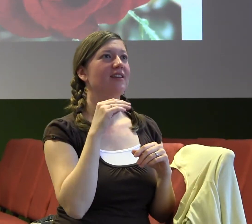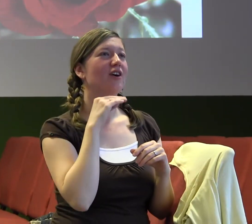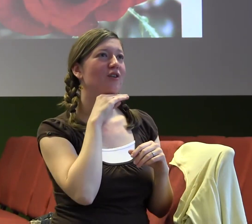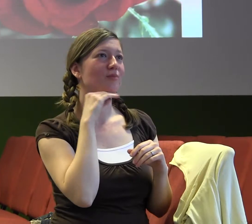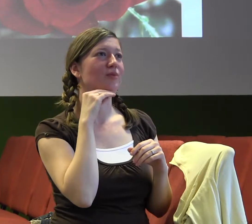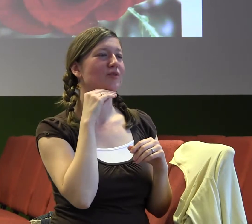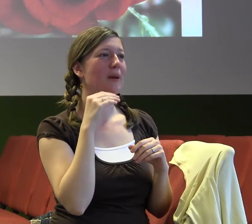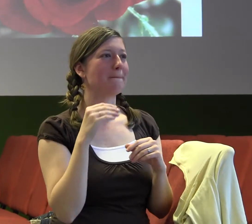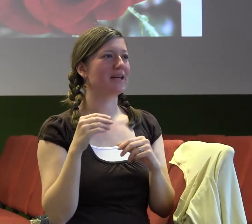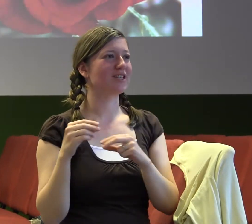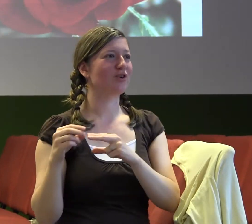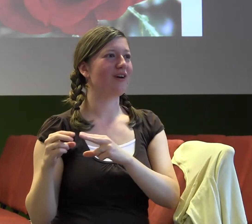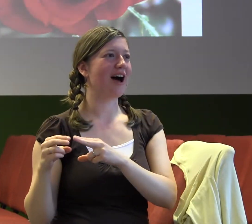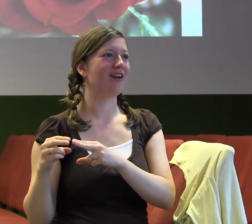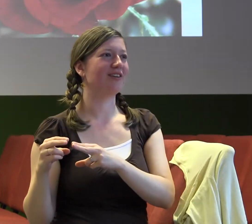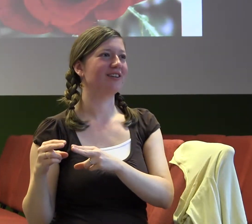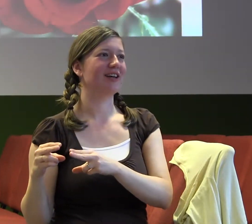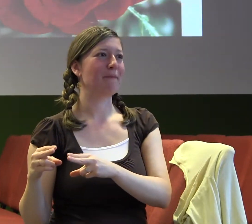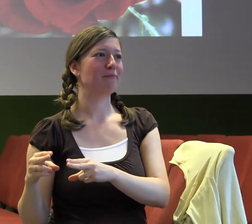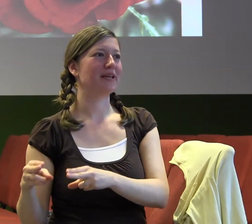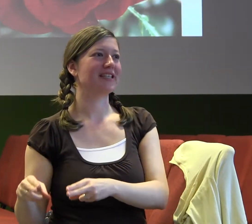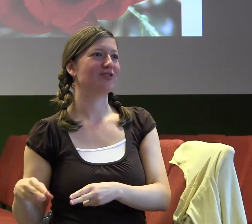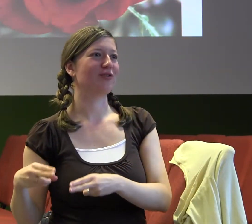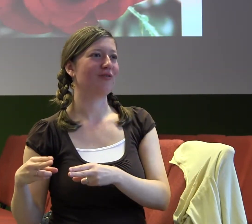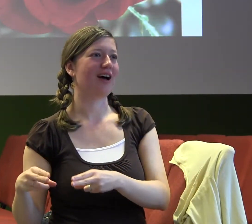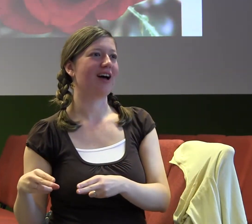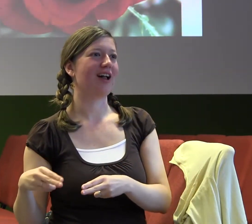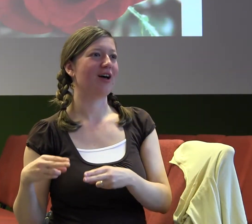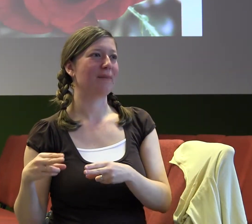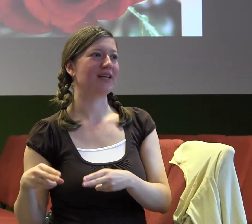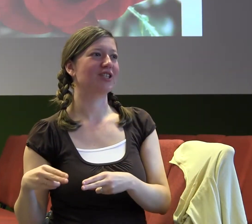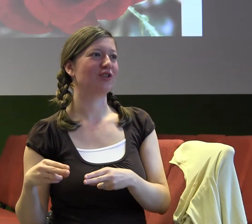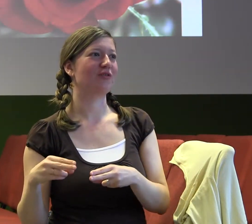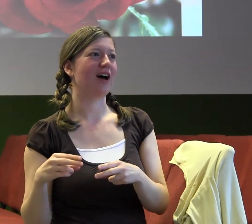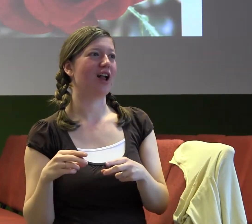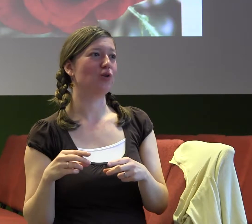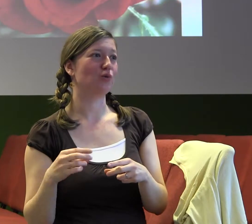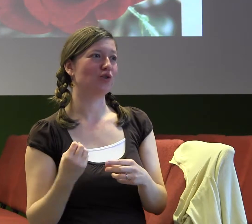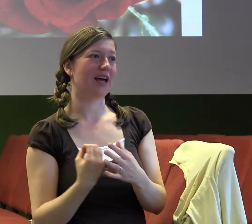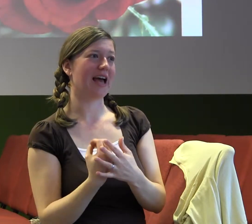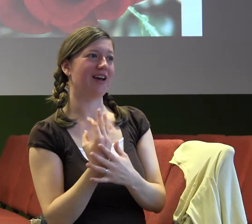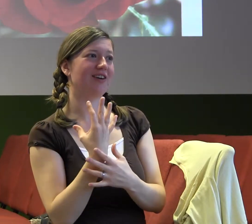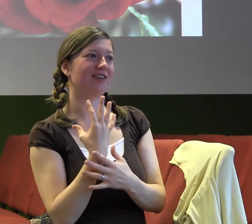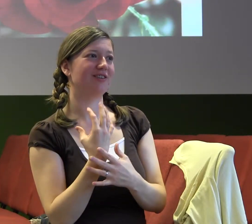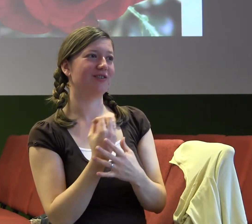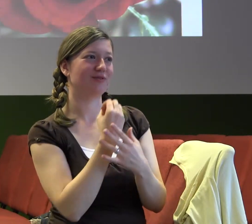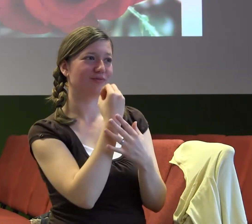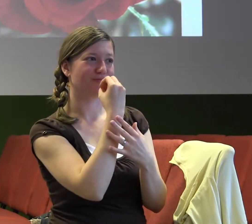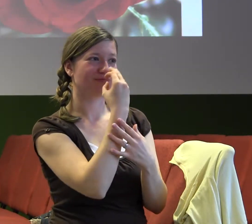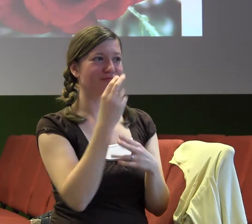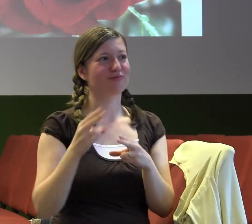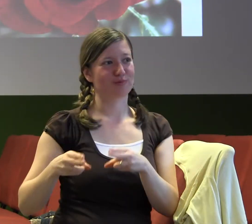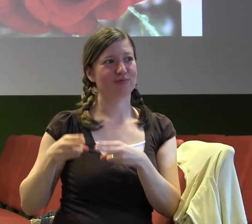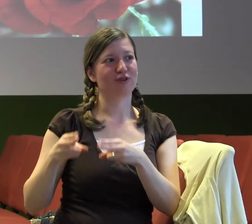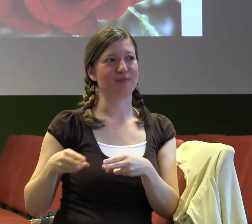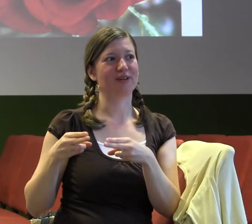ty jeho růži jsou tak úžasné a tak unikátní, tak on říkal, to je jednoduchý. Já prostě znám stvořitele, znám autora